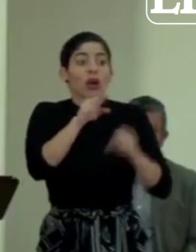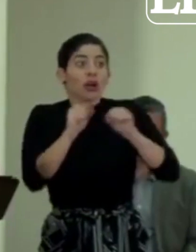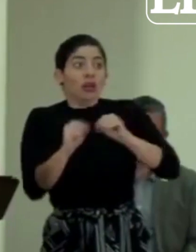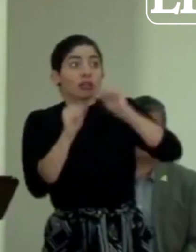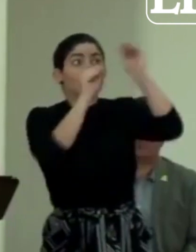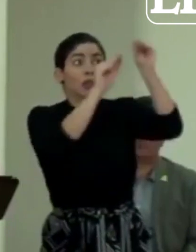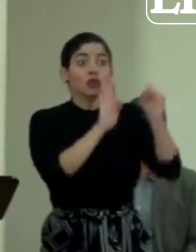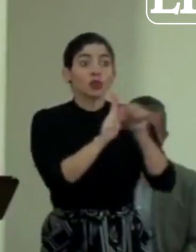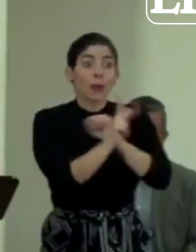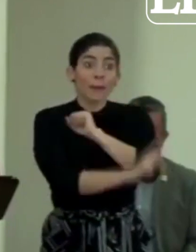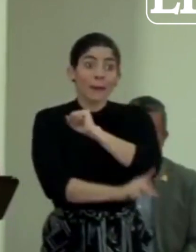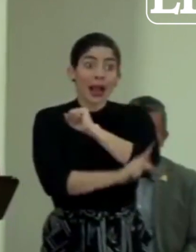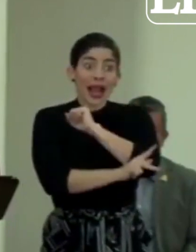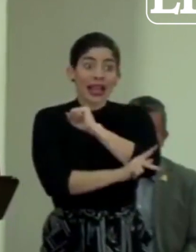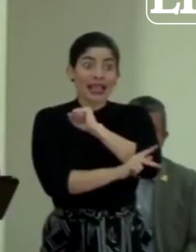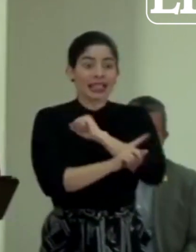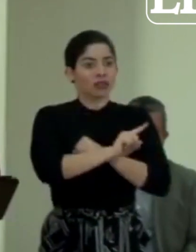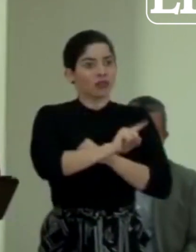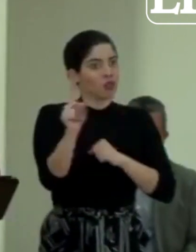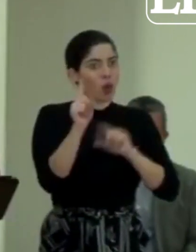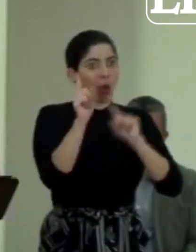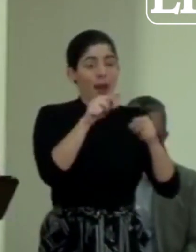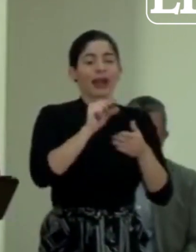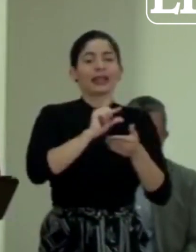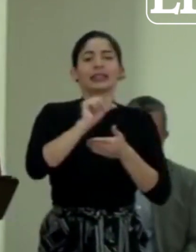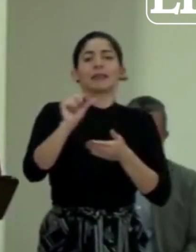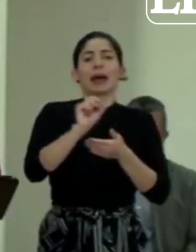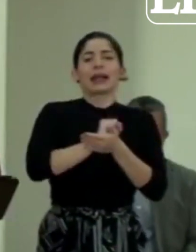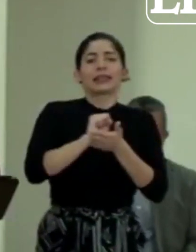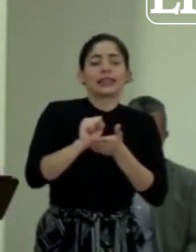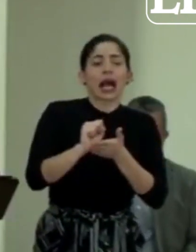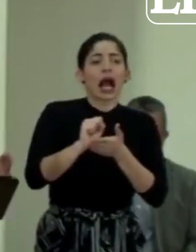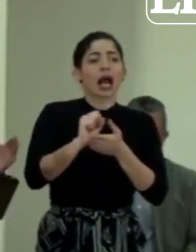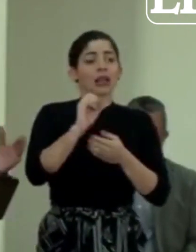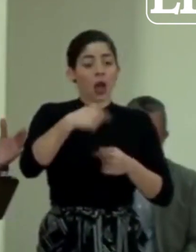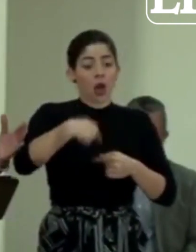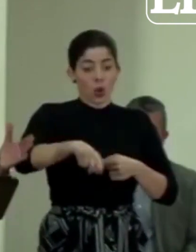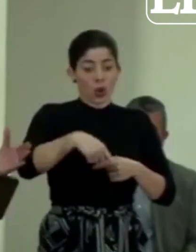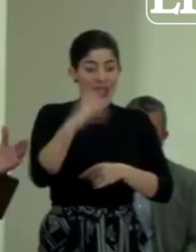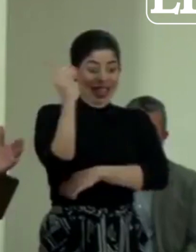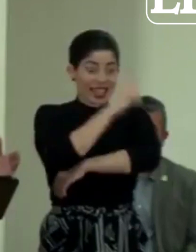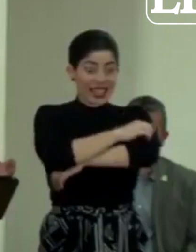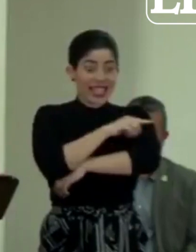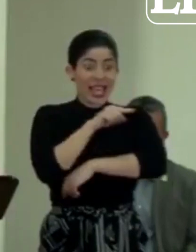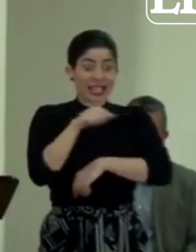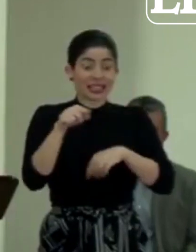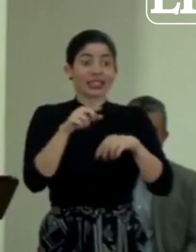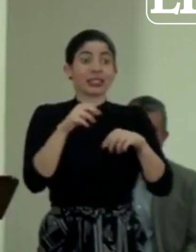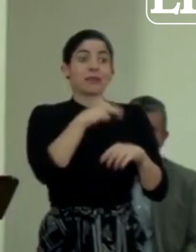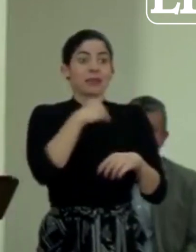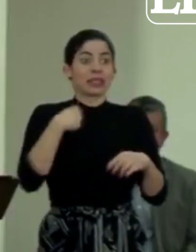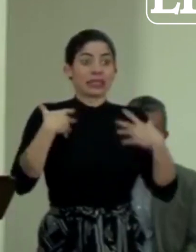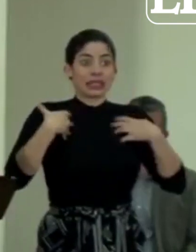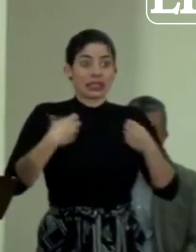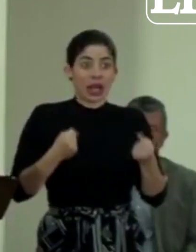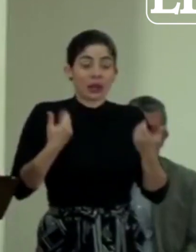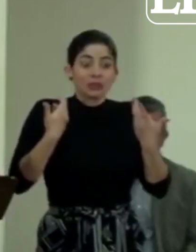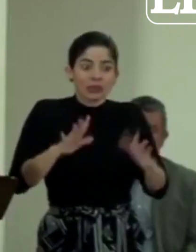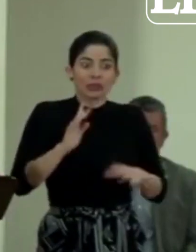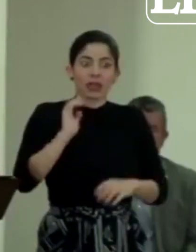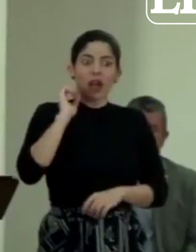país en los días de Semana Santa ni en estos días en donde el Ministerio de Salud ha